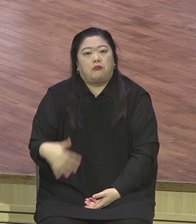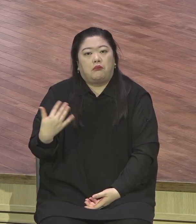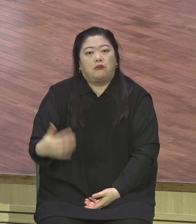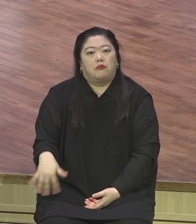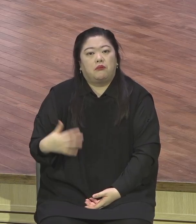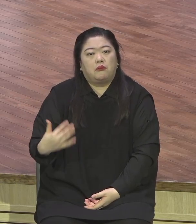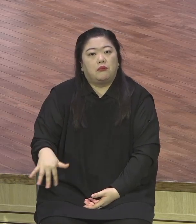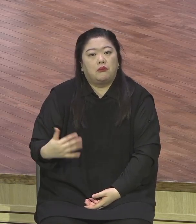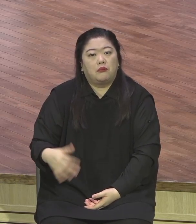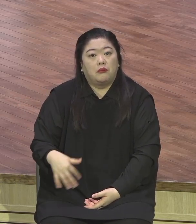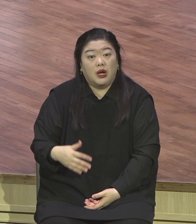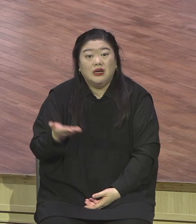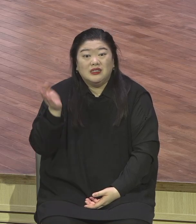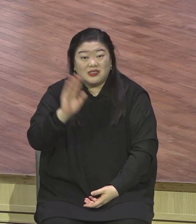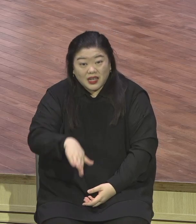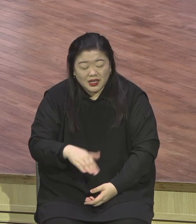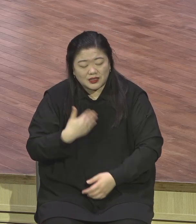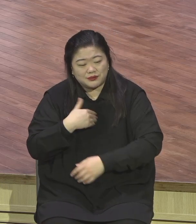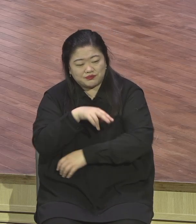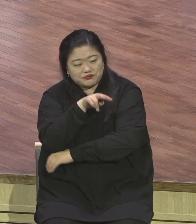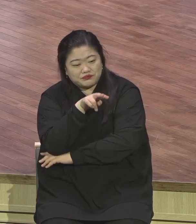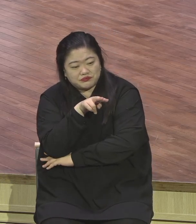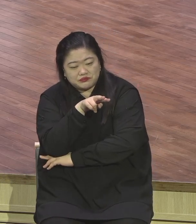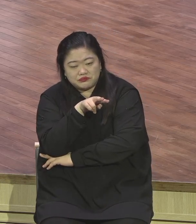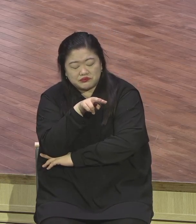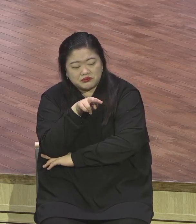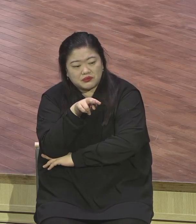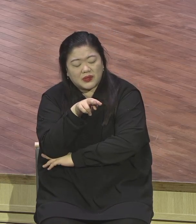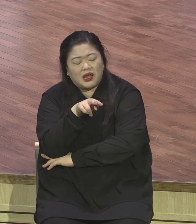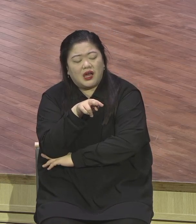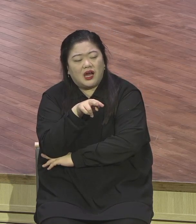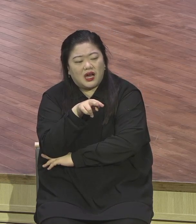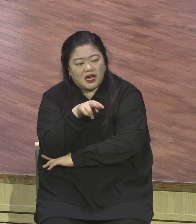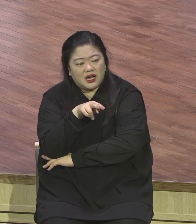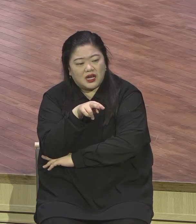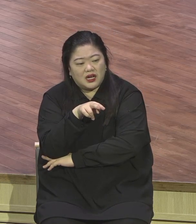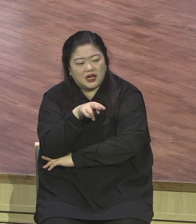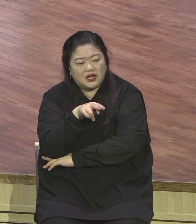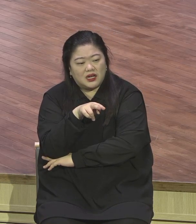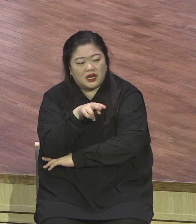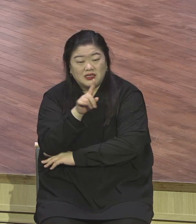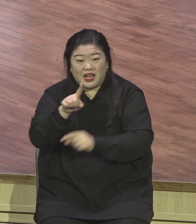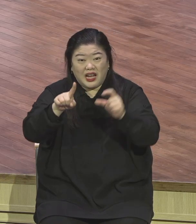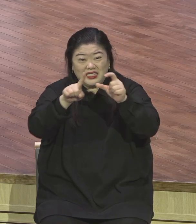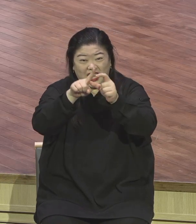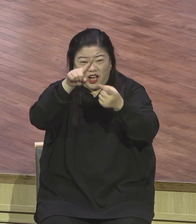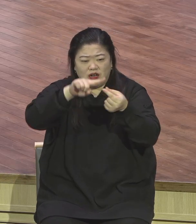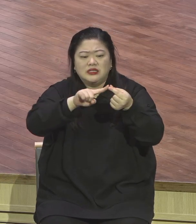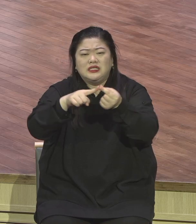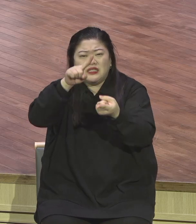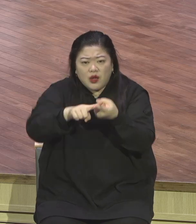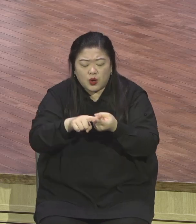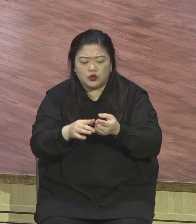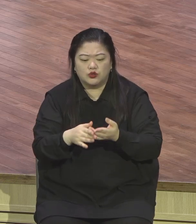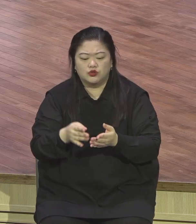평생을 율법을 짊어지고 살아가니 얼마나 힘들고 그 삶이 옥제냐 말이에요.